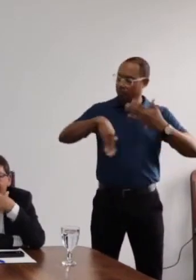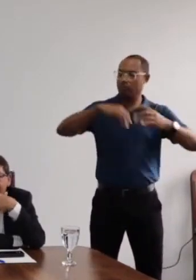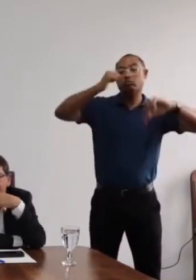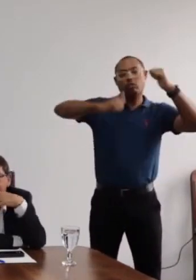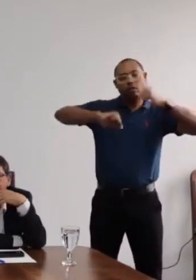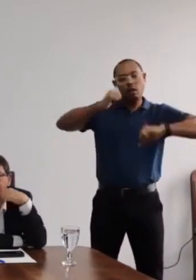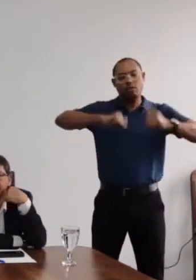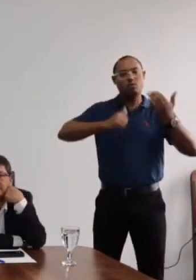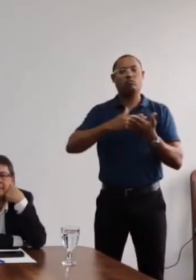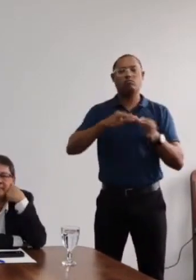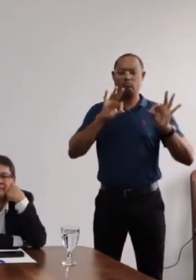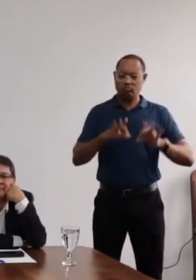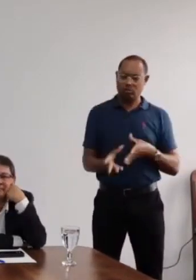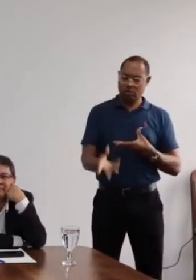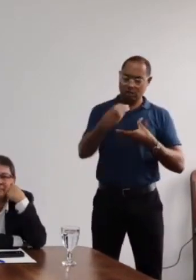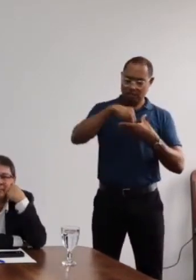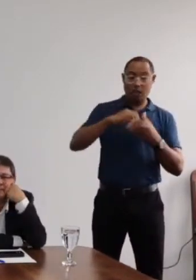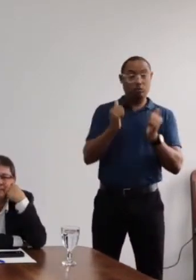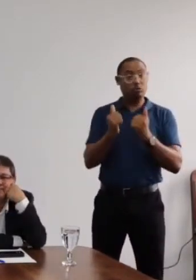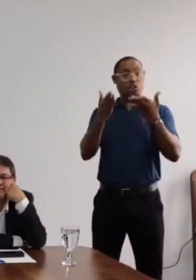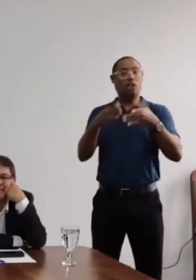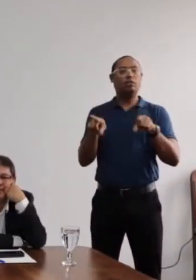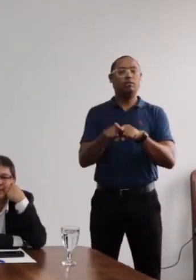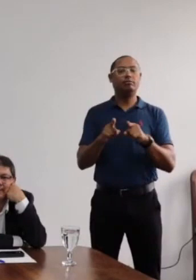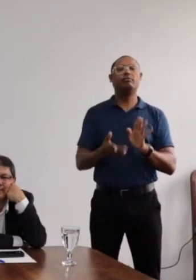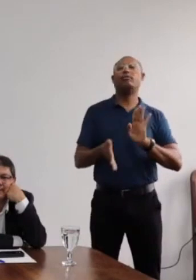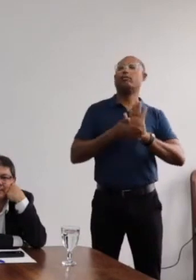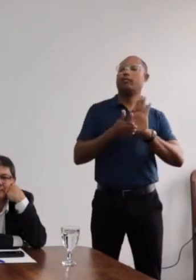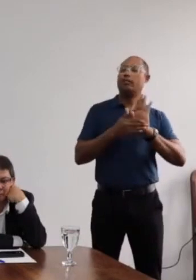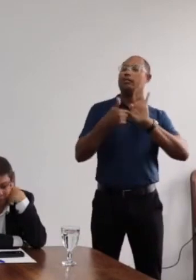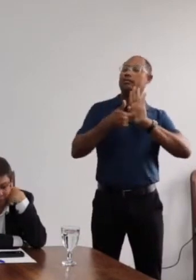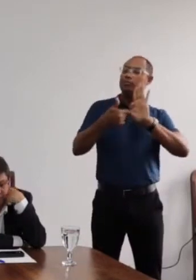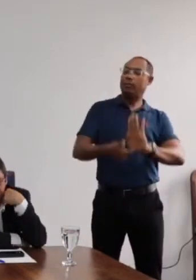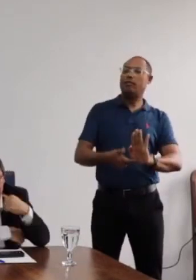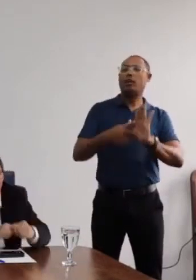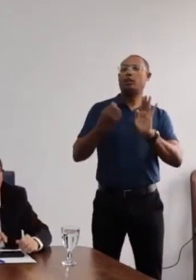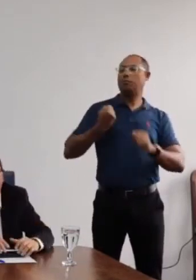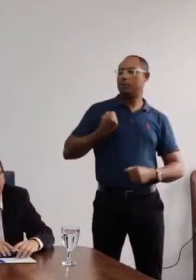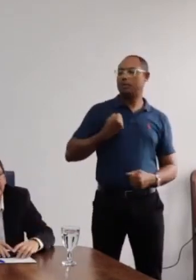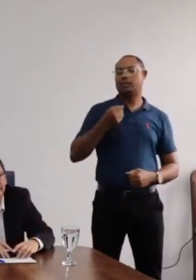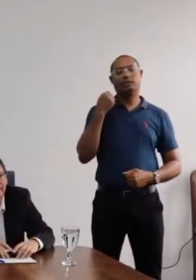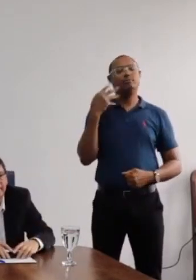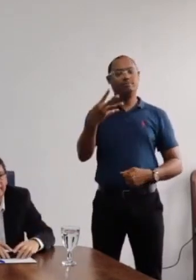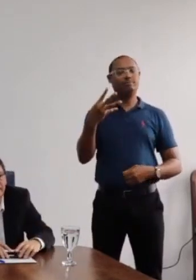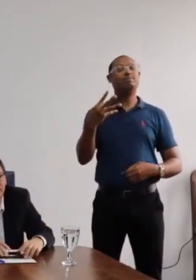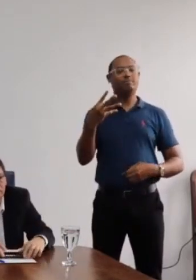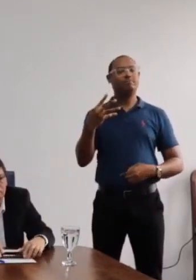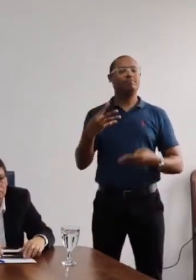avaliação interna e externa, que acaba se traduzindo nesse resultado muito